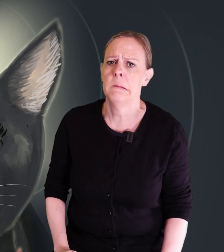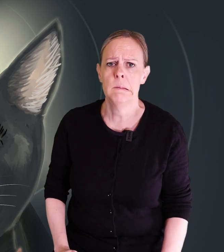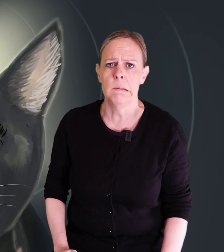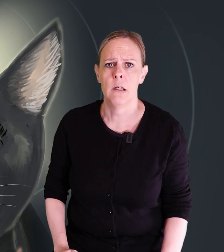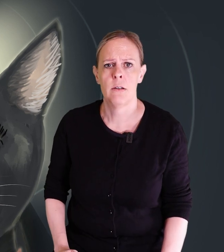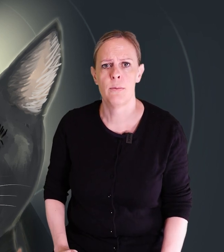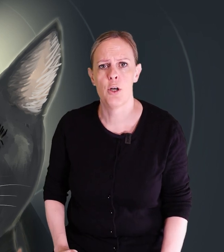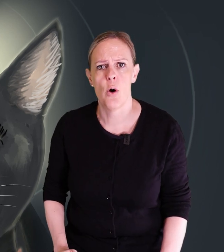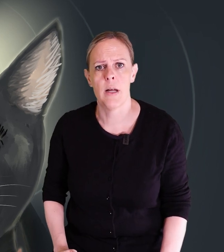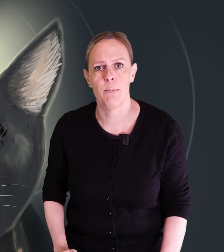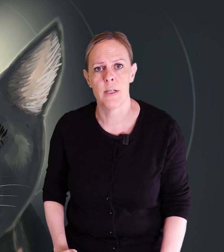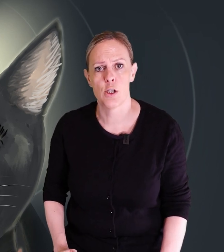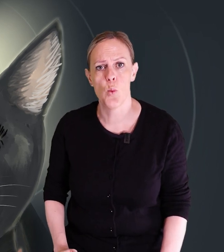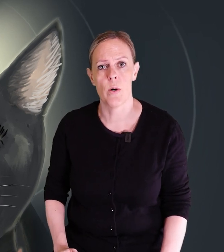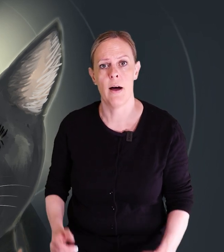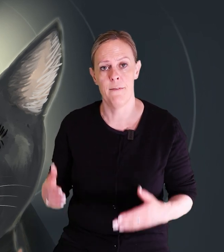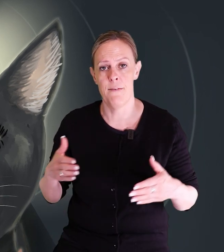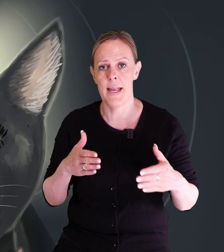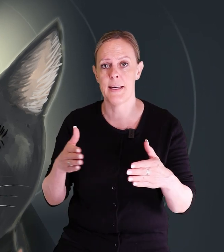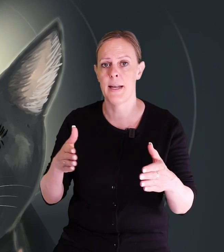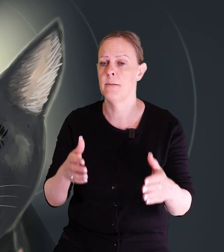De kör där på den stora vägen.